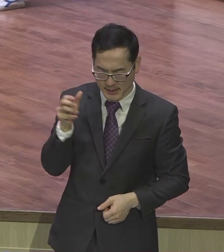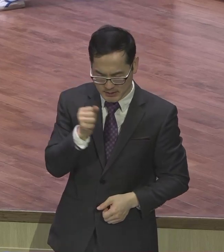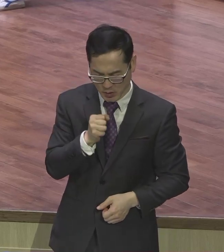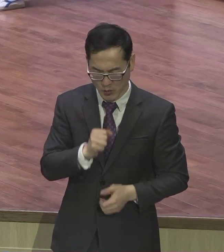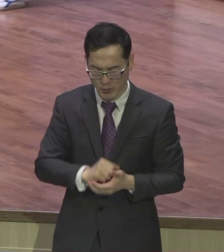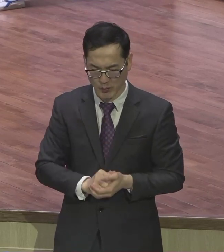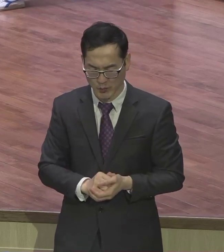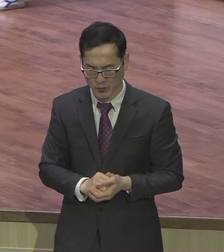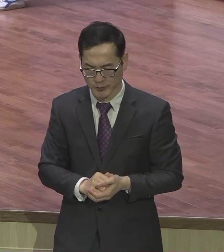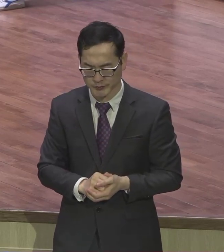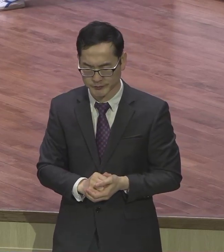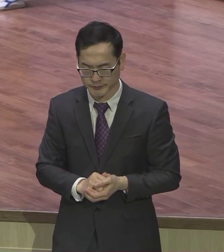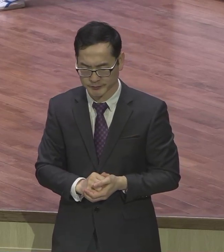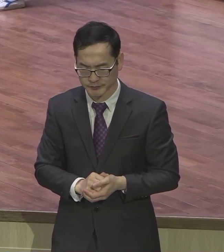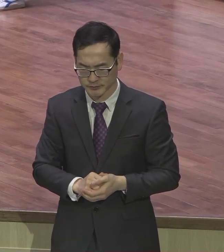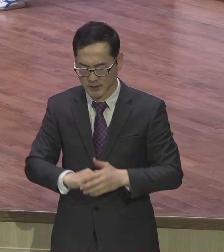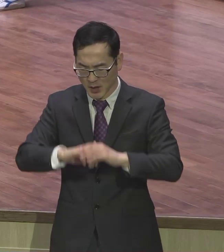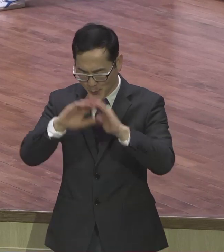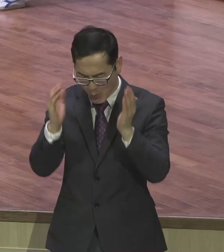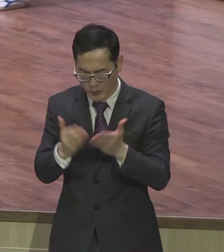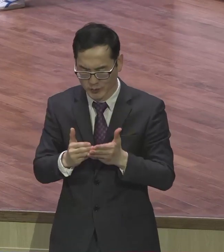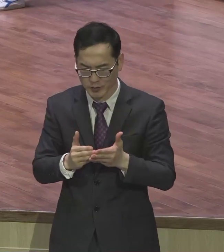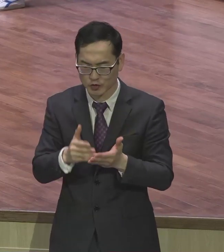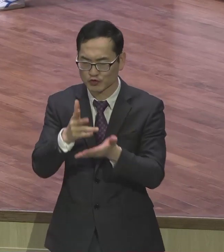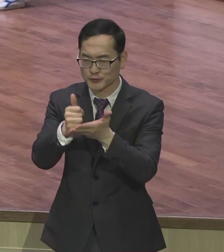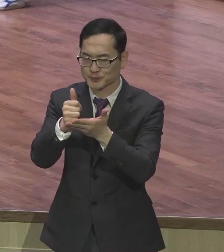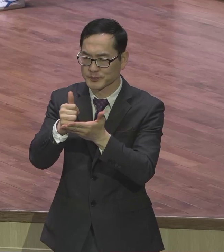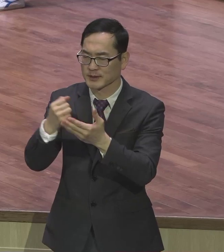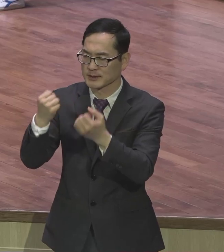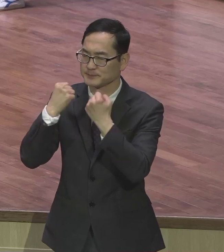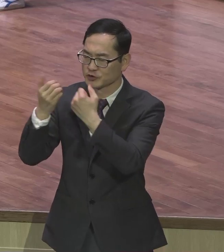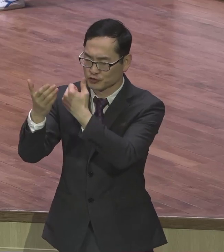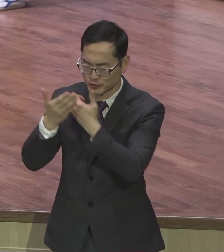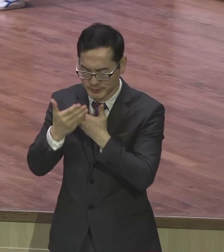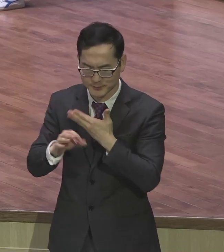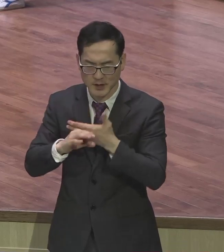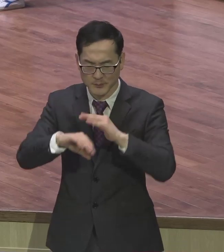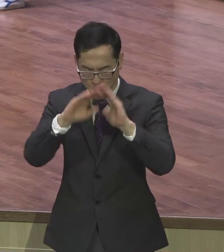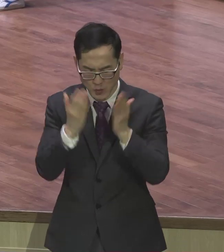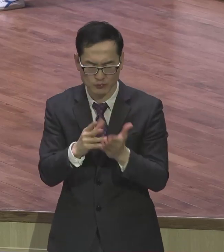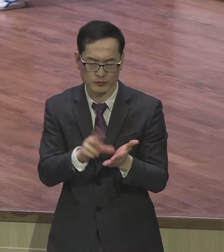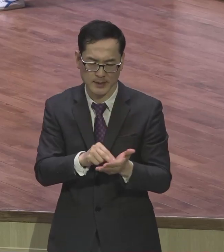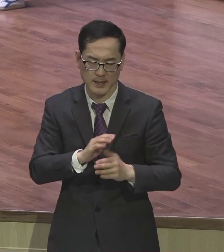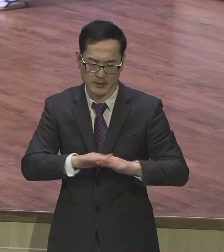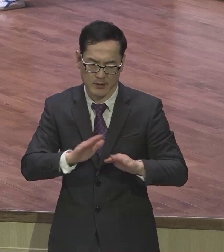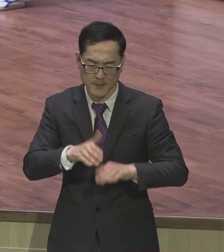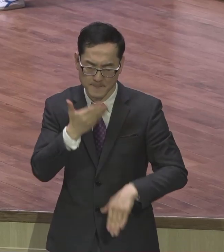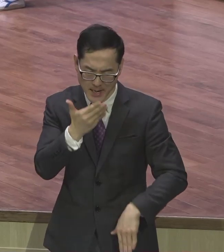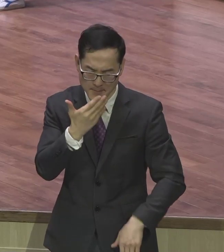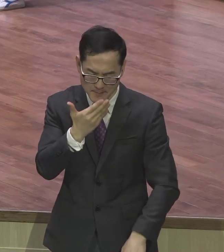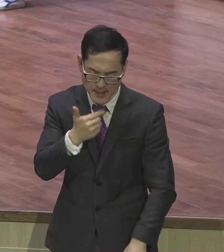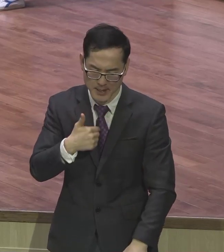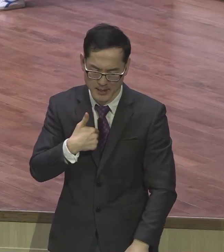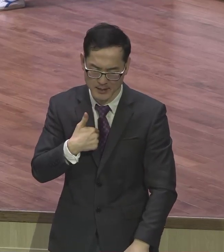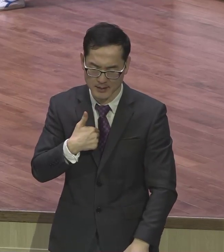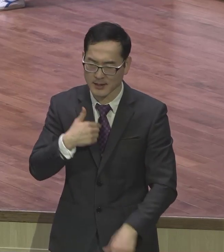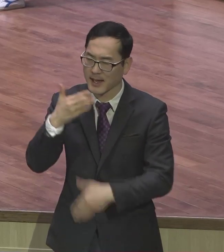중장에서 내가 모든 것을 할 수 있다는 고백 속에서 하나님 주시는 은혜 속에서 날마다 응답과 체험이 있는 영계의 모든